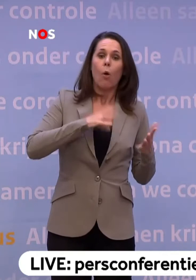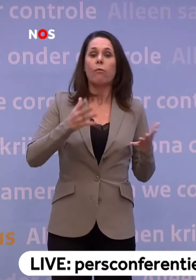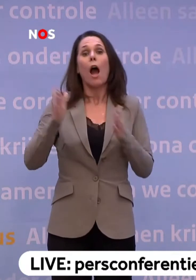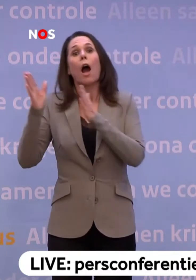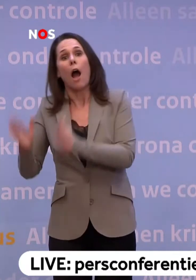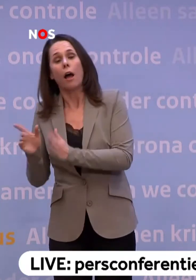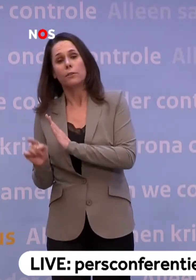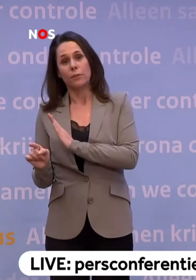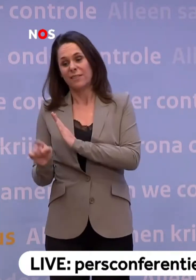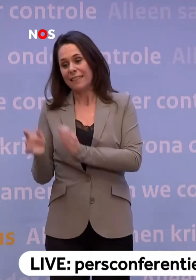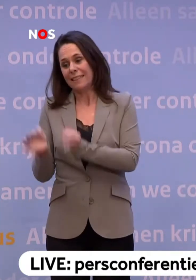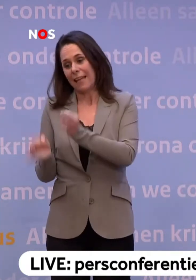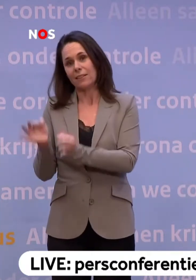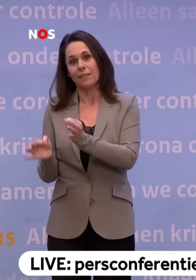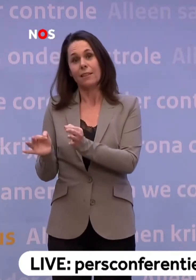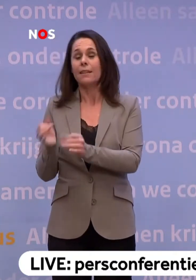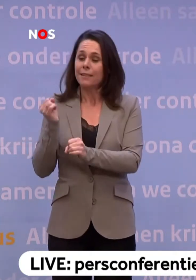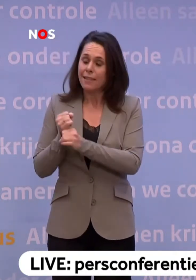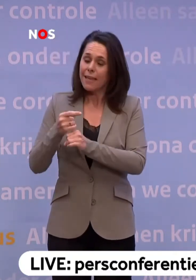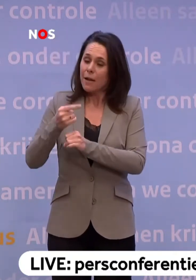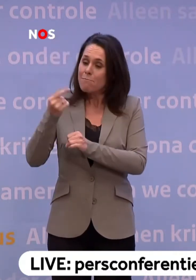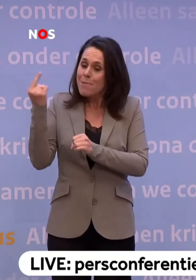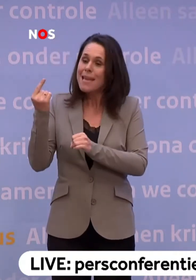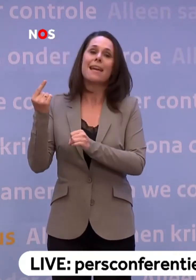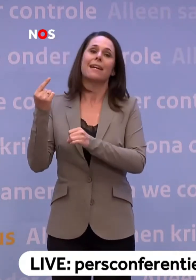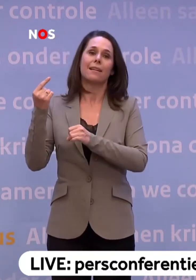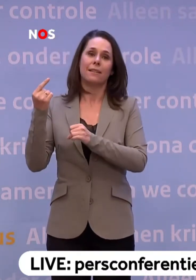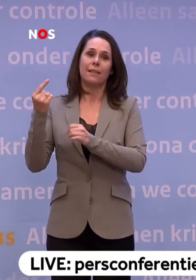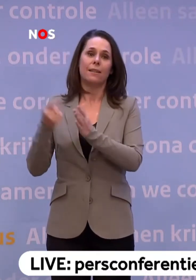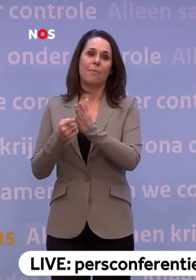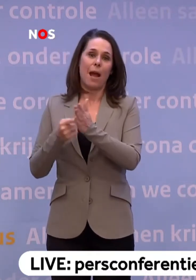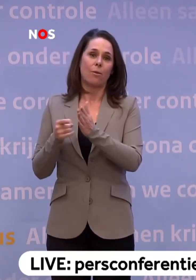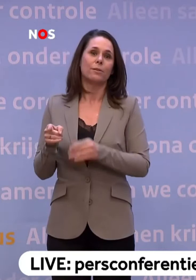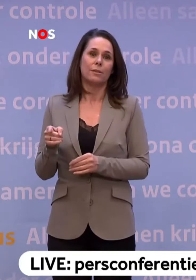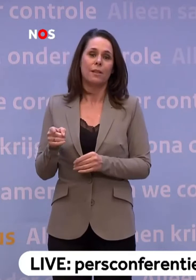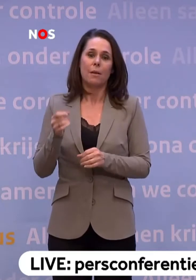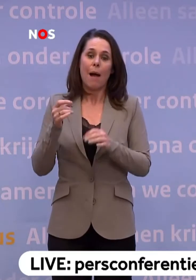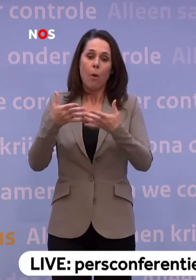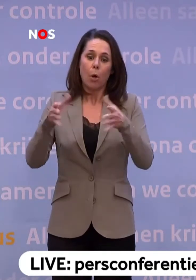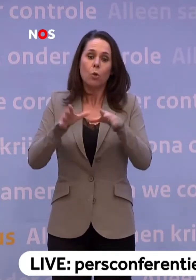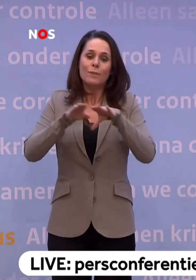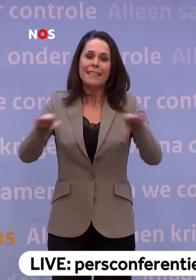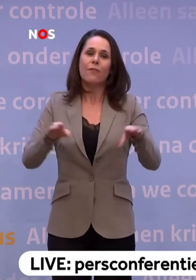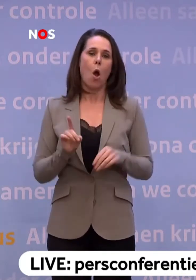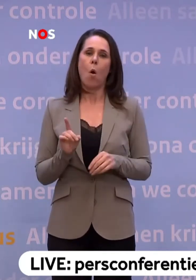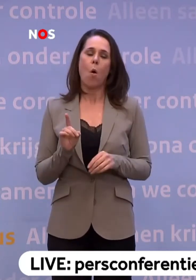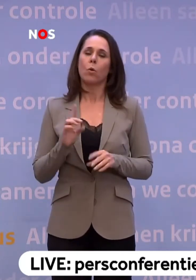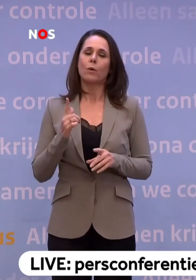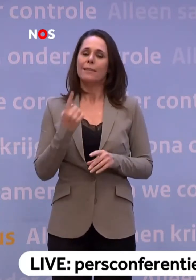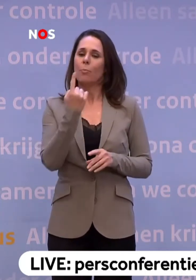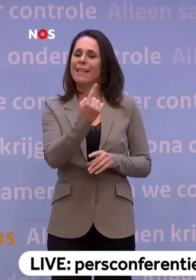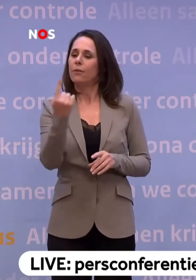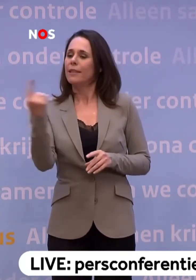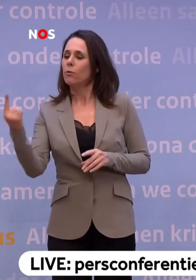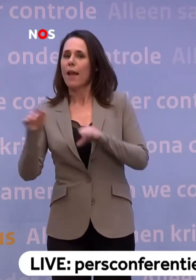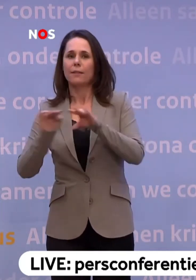gaat ook zeker in toenemende mate een rol spelen... ...maar vooralsnog met name op groepsniveau. Dus nog niet zozeer op individueel niveau. En dat